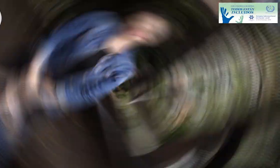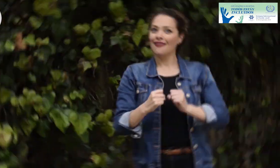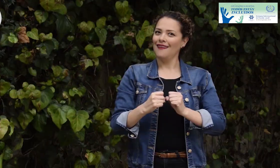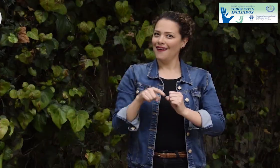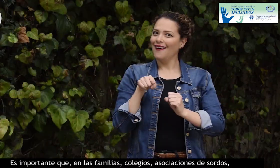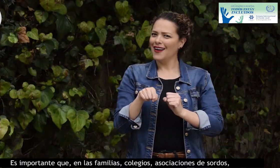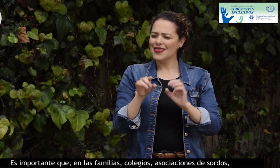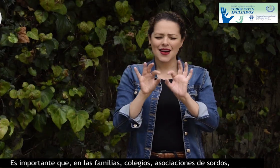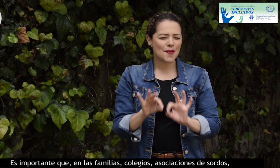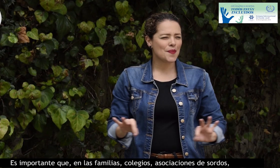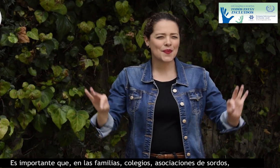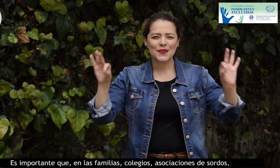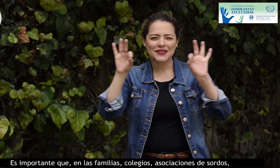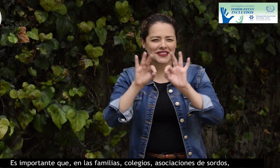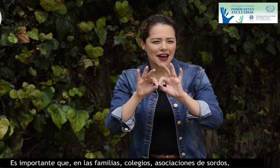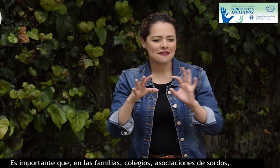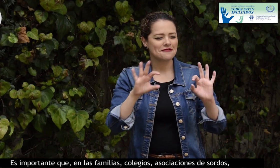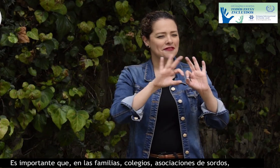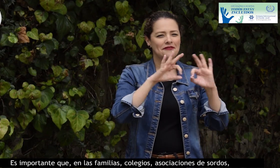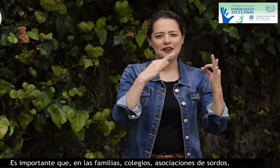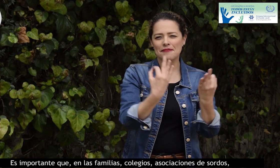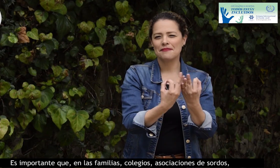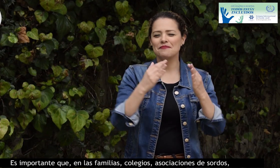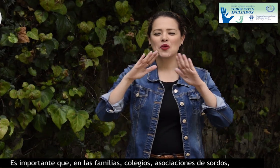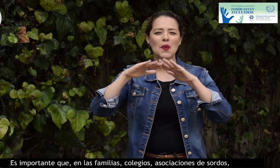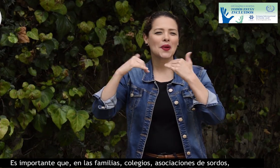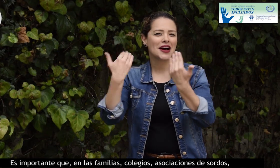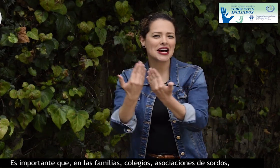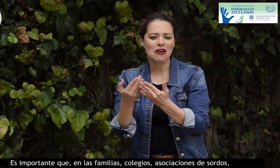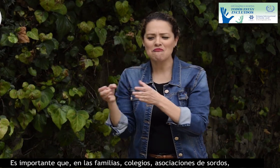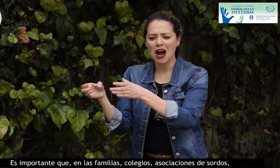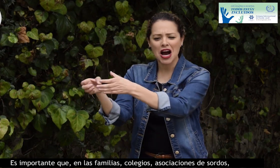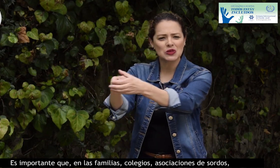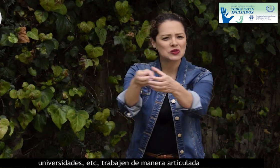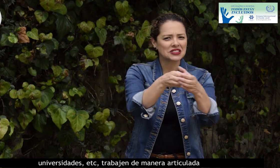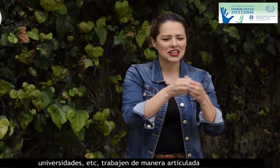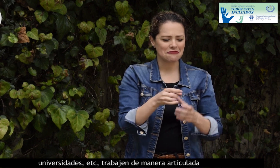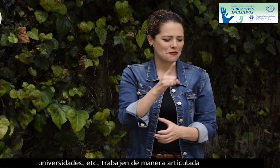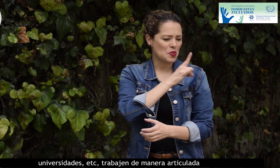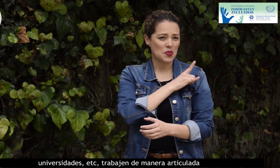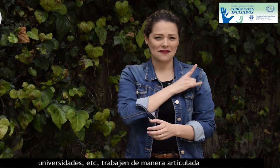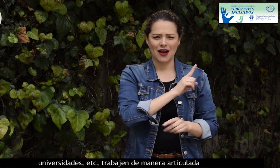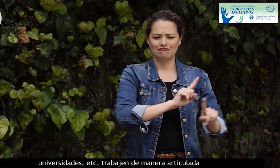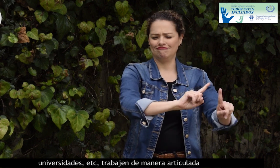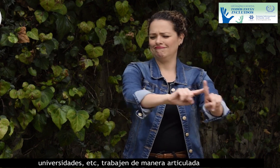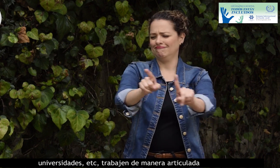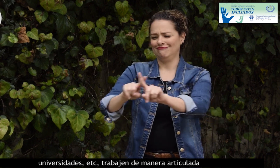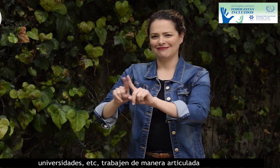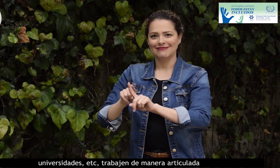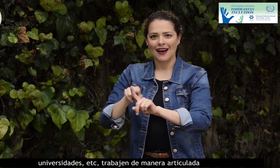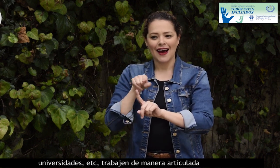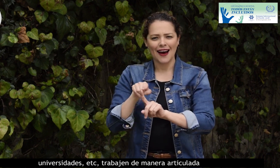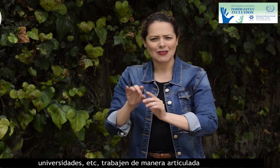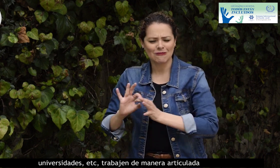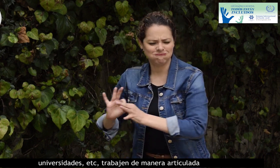Es importante que en las familias, colegios, asesaciones de sordos, universidades, etc. trabajen de manera